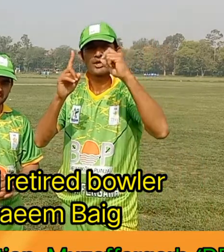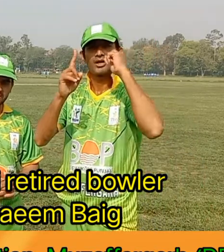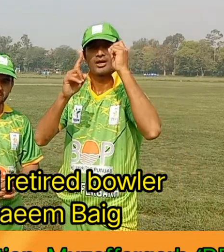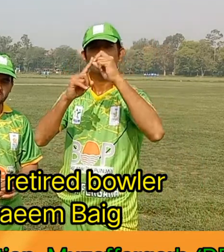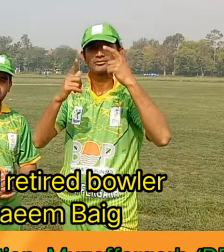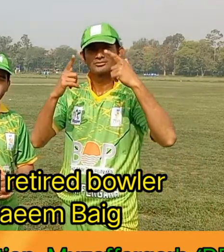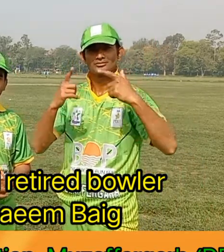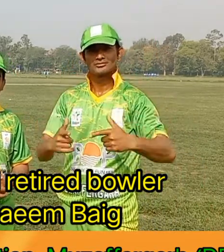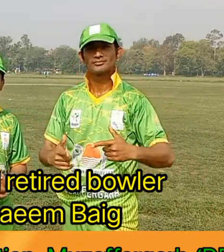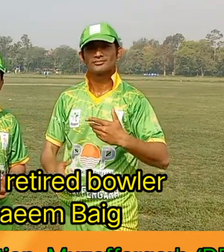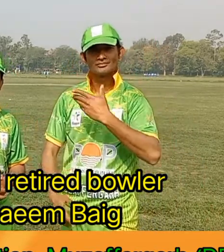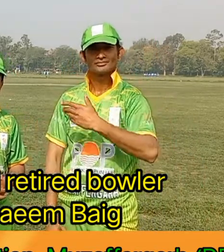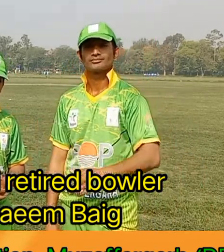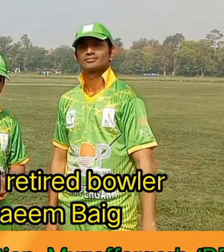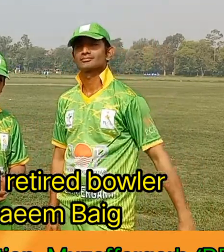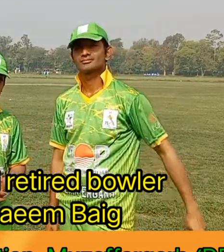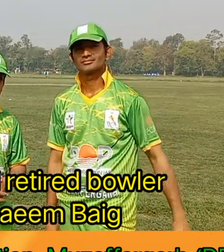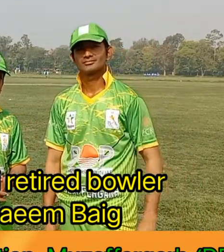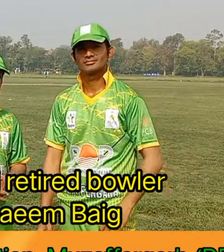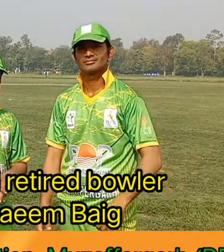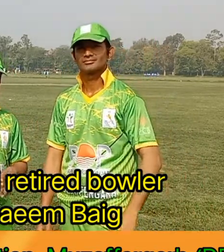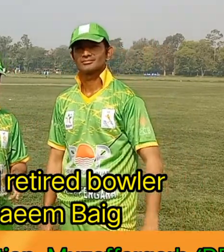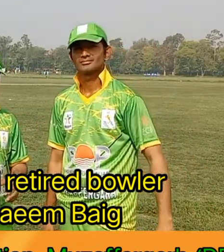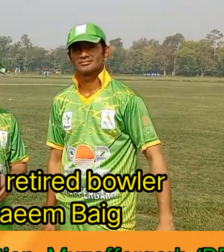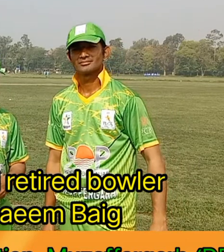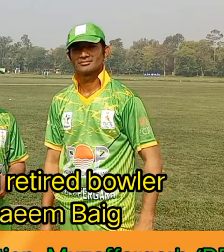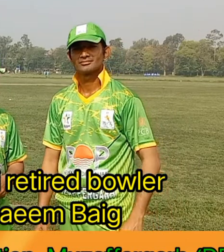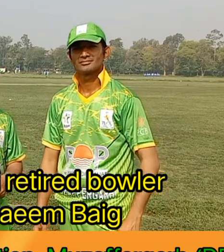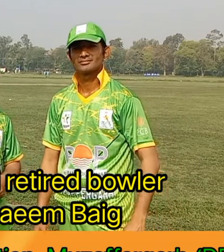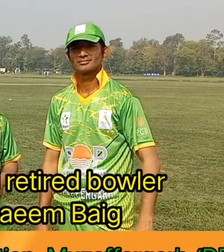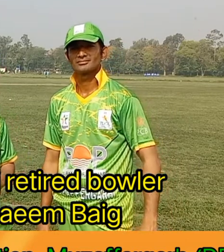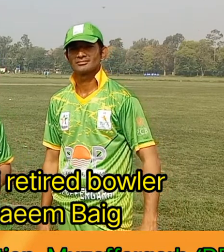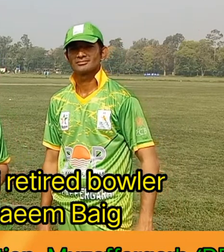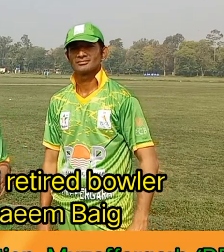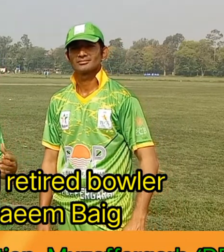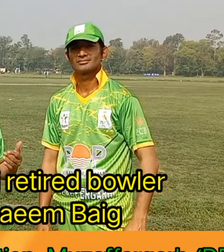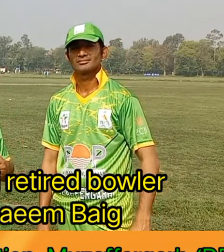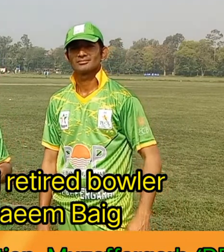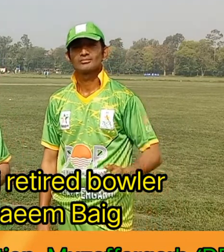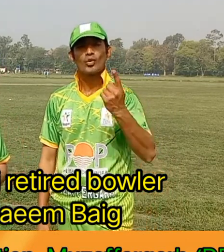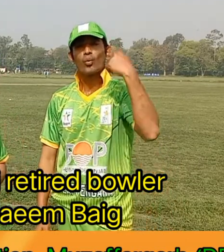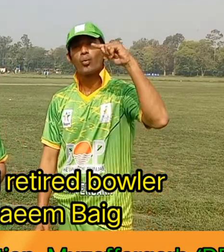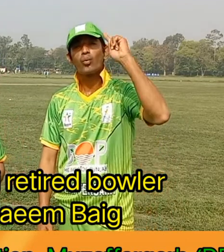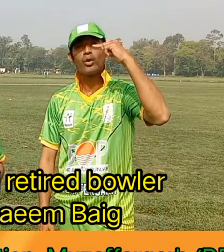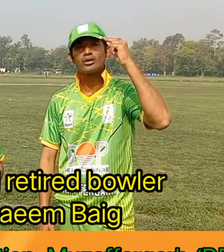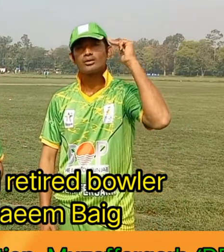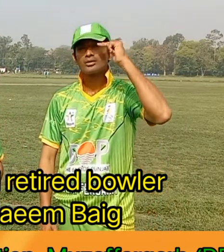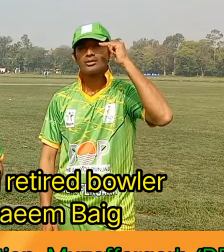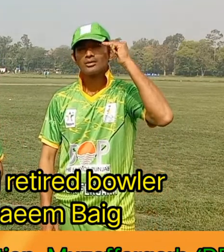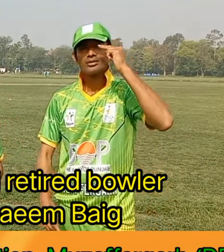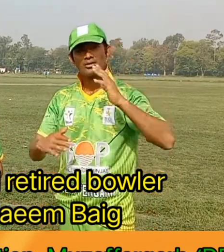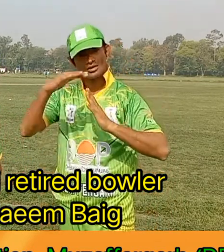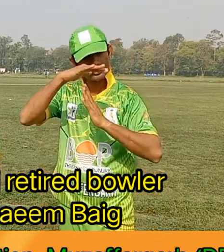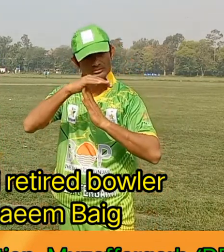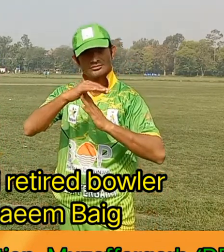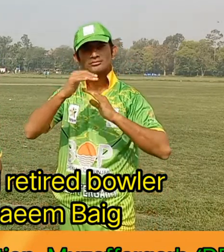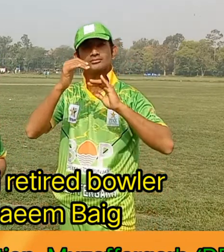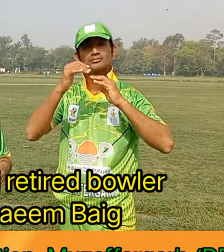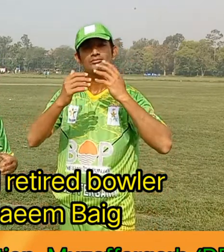تعلق رکھتا ہوں اور میری سربرستی کے لیے یا پھر وہاں پہ مجھے ایک سپانسر دیا جائے جو کہ مجھے